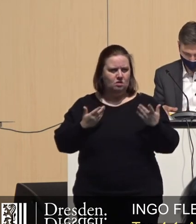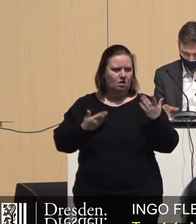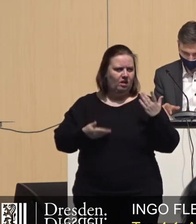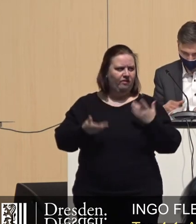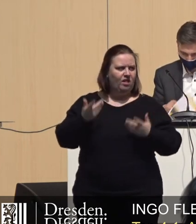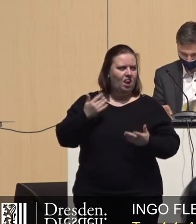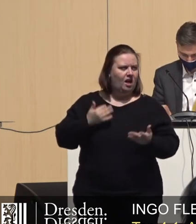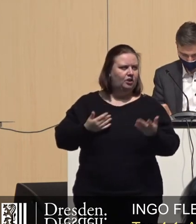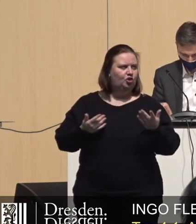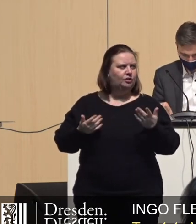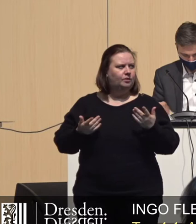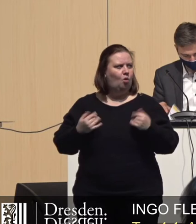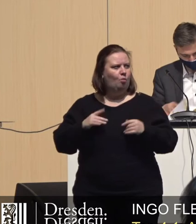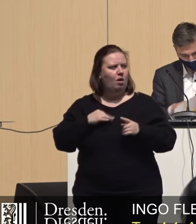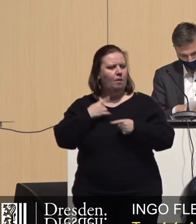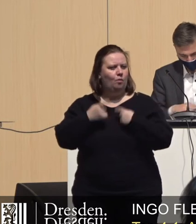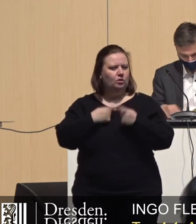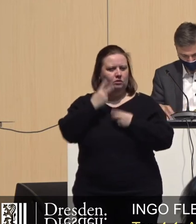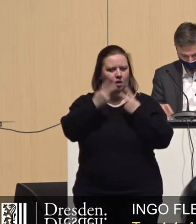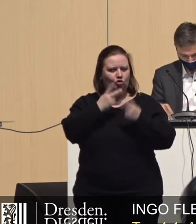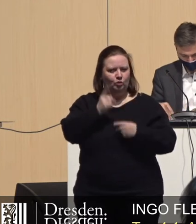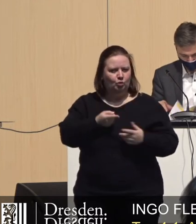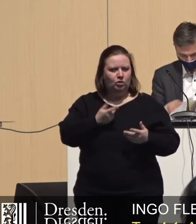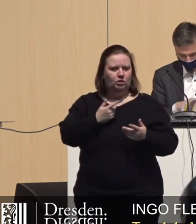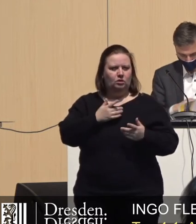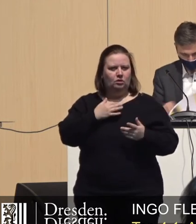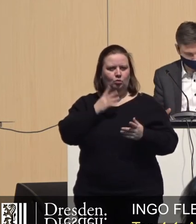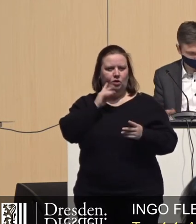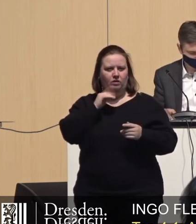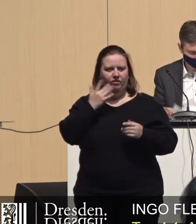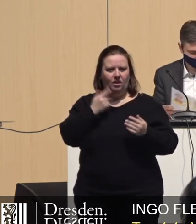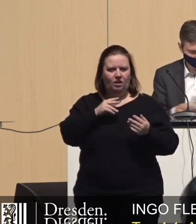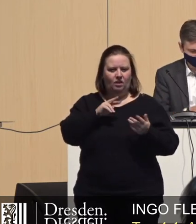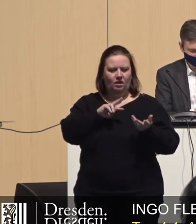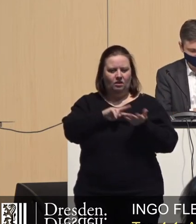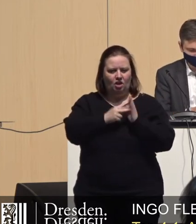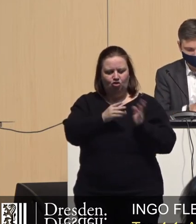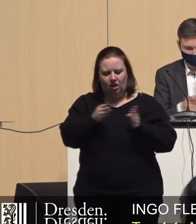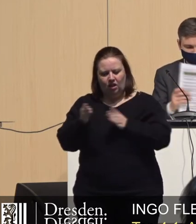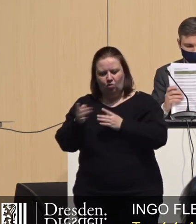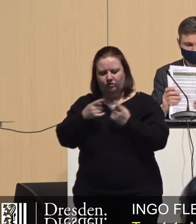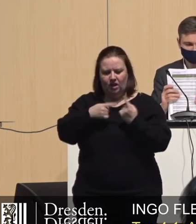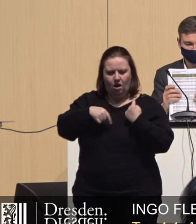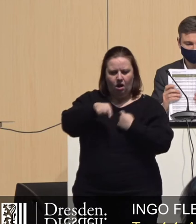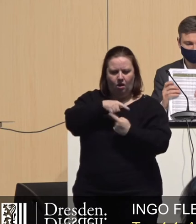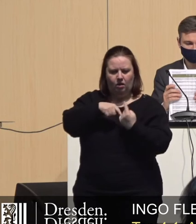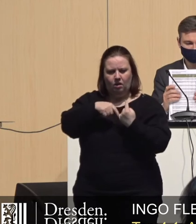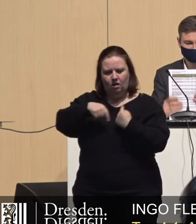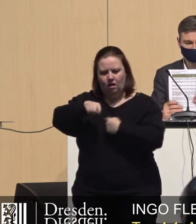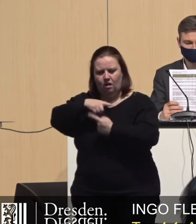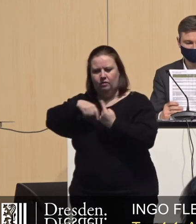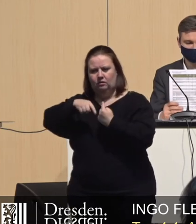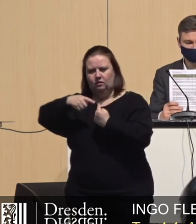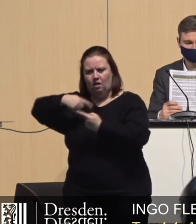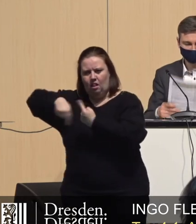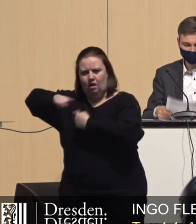mal auch ein paar Prozesse uns anschauen und ein paar Algorithmen und ein paar Schleifen, die da gezogen werden bei